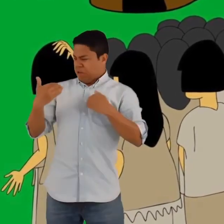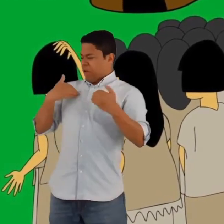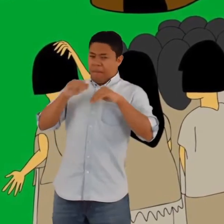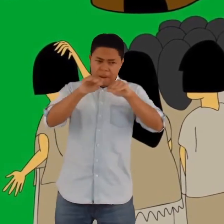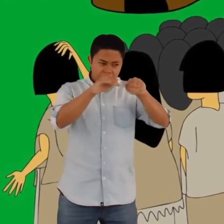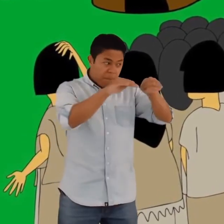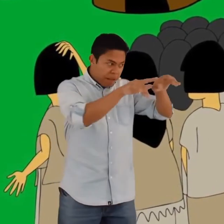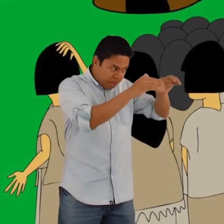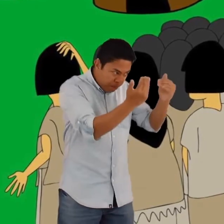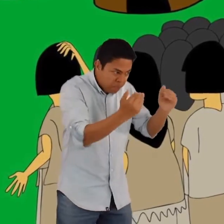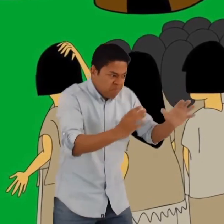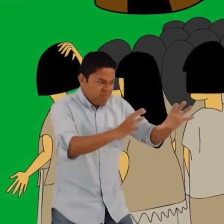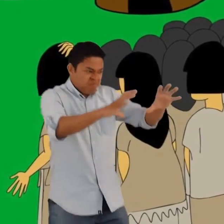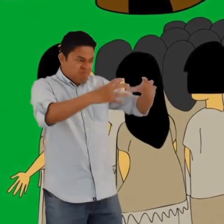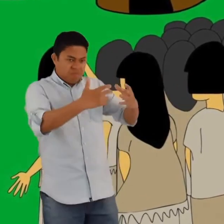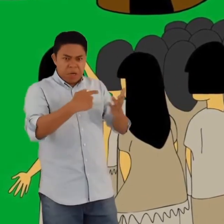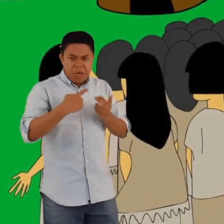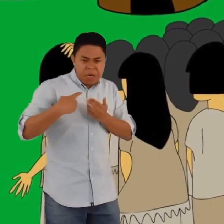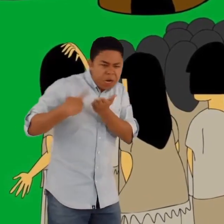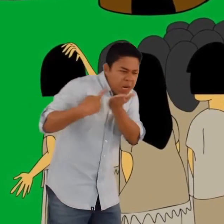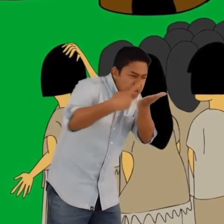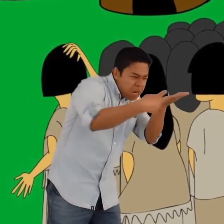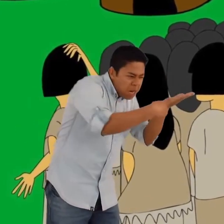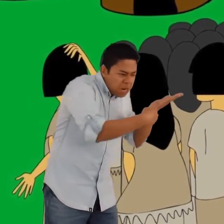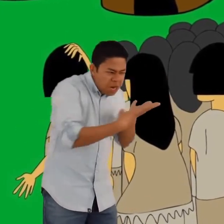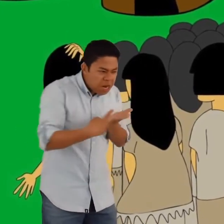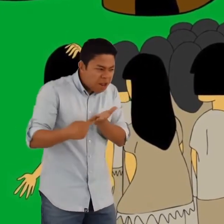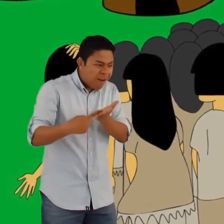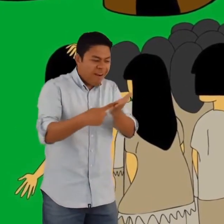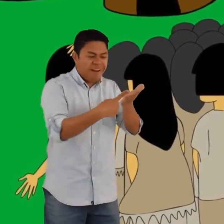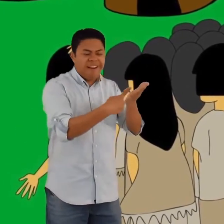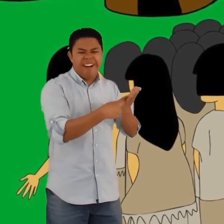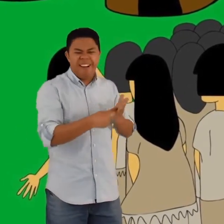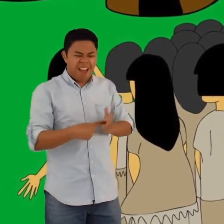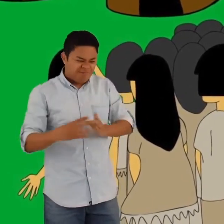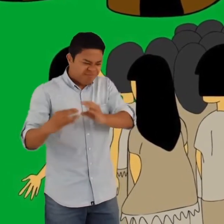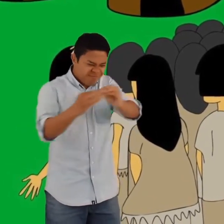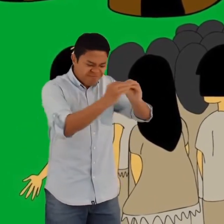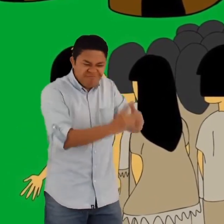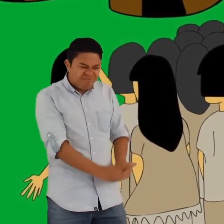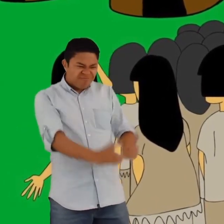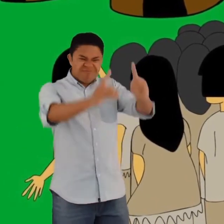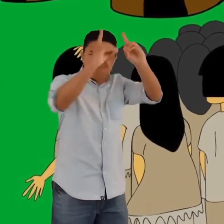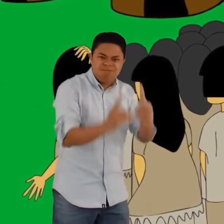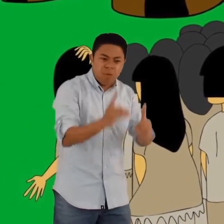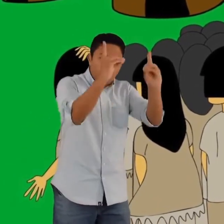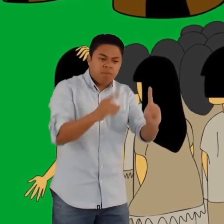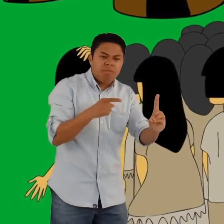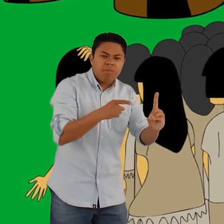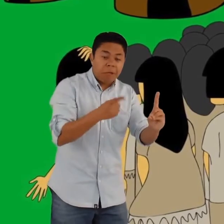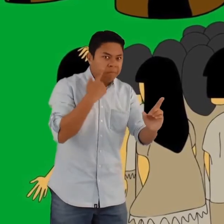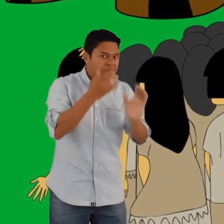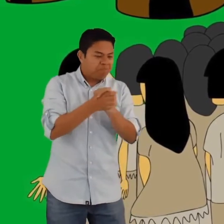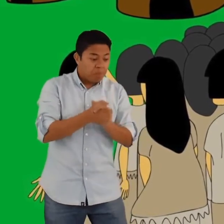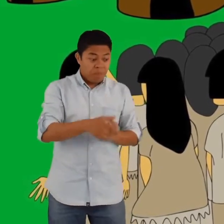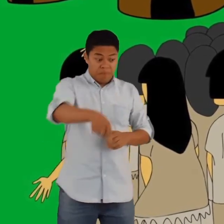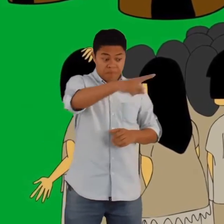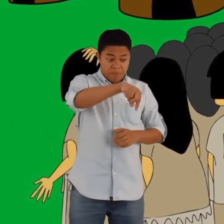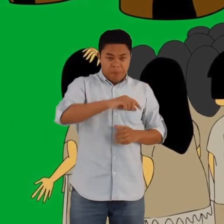pensaba. Tras una larga discusión tomaron una decisión. El grupo de jóvenes se dirigió hacia donde estaban los ancianos